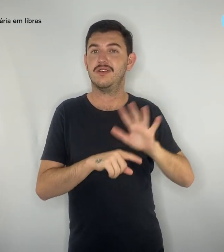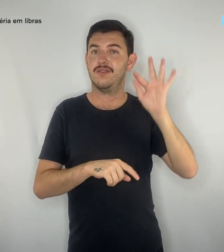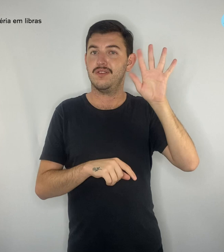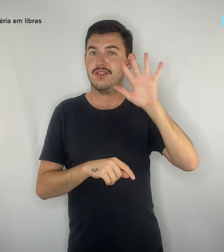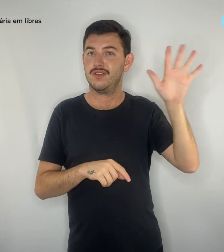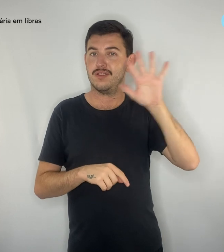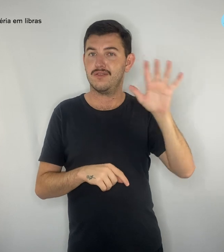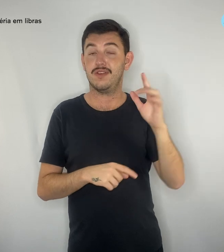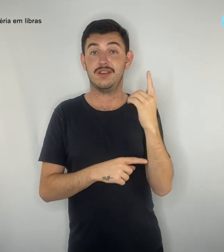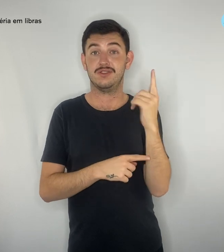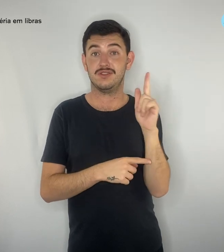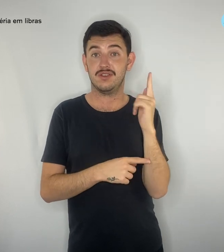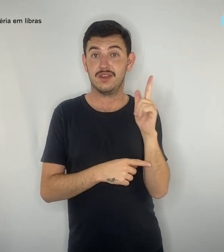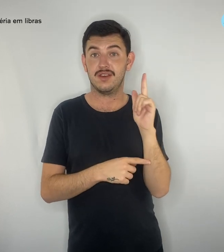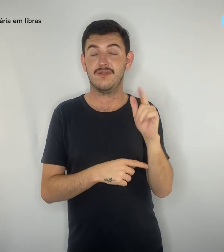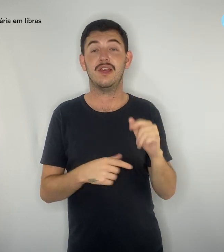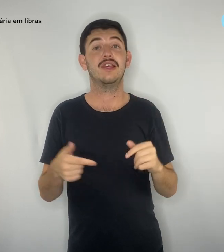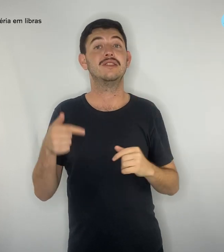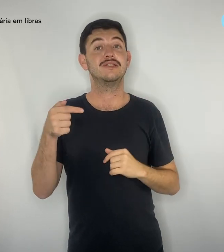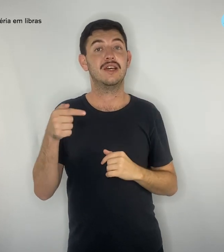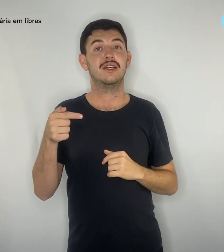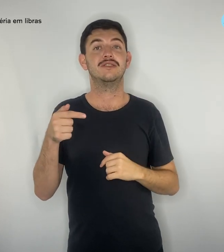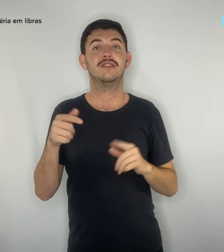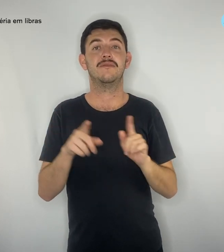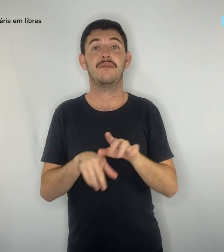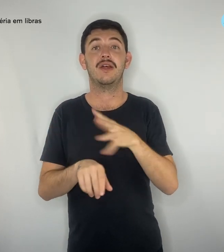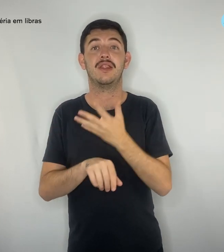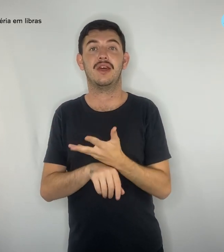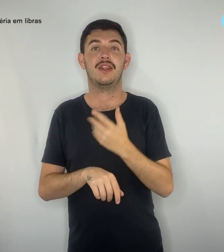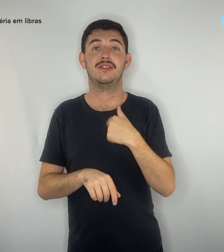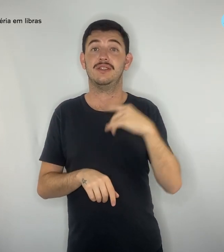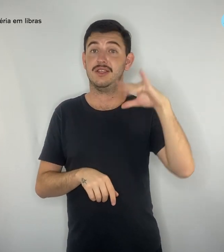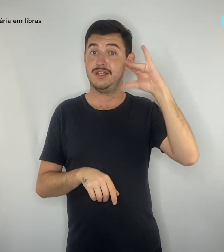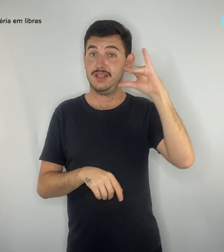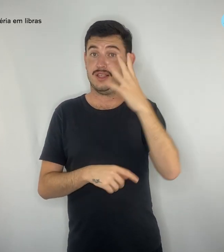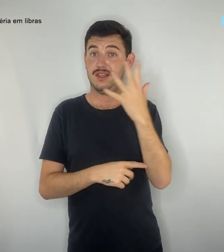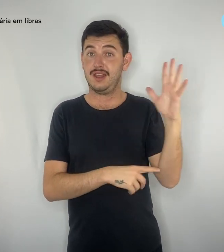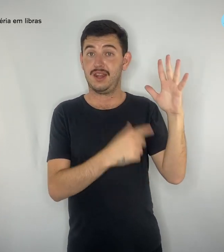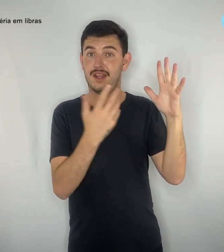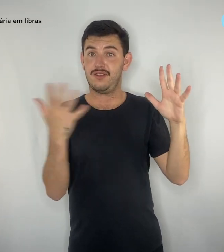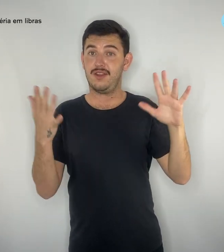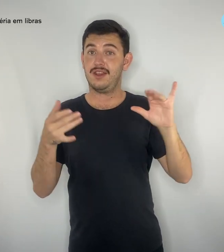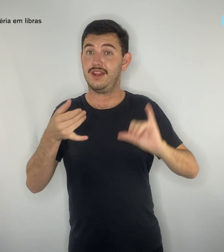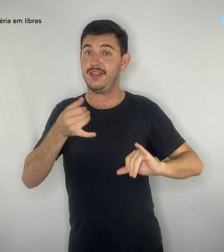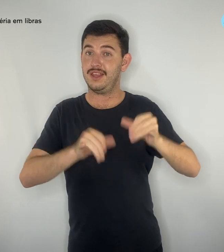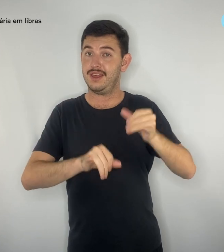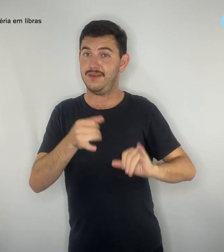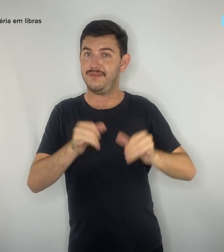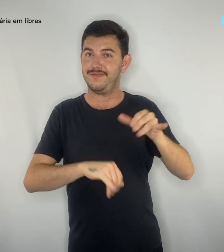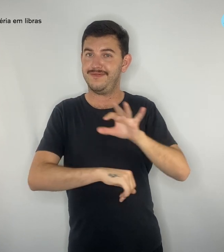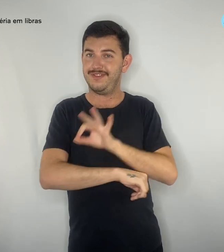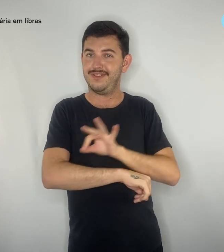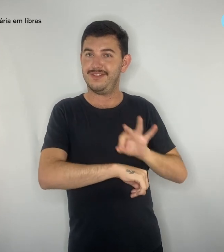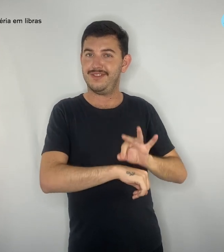Matérias de ciências da natureza como física, química e biologia. A respeito da